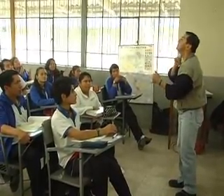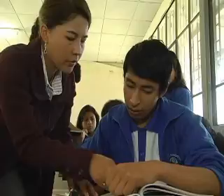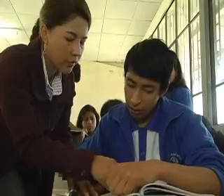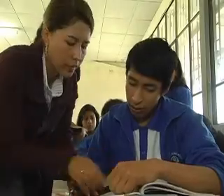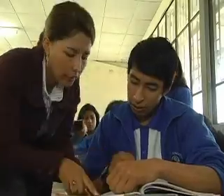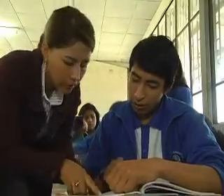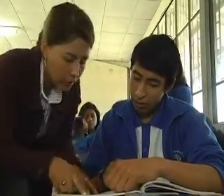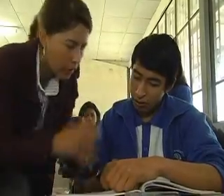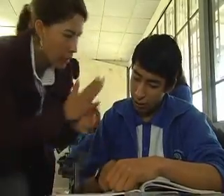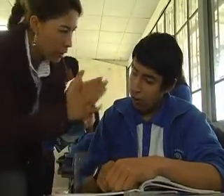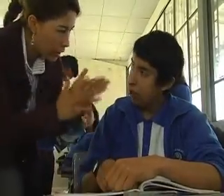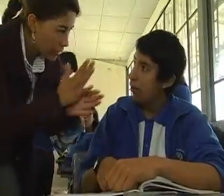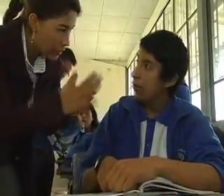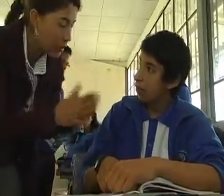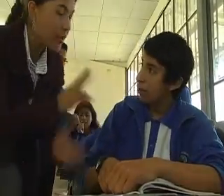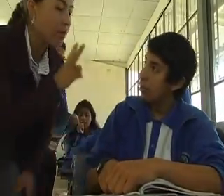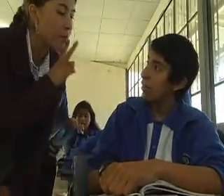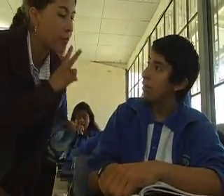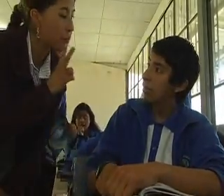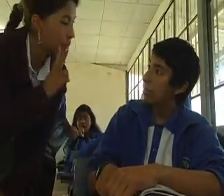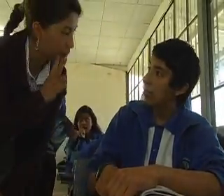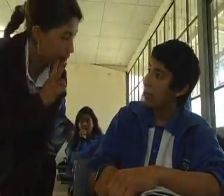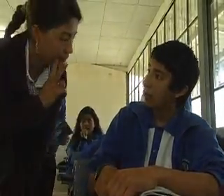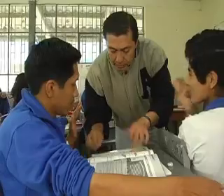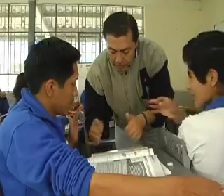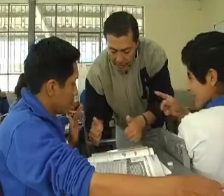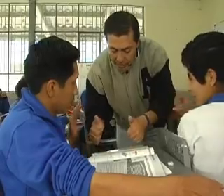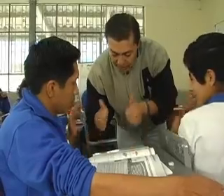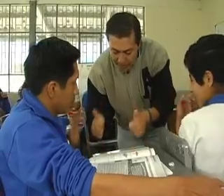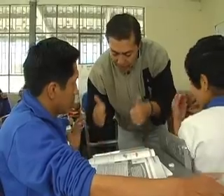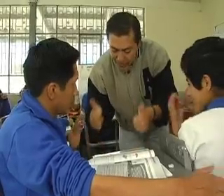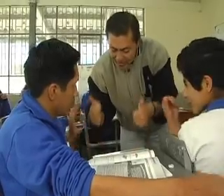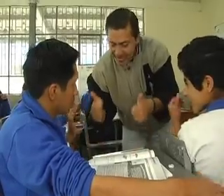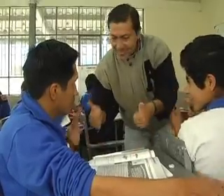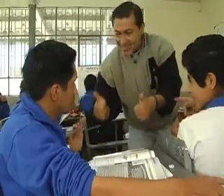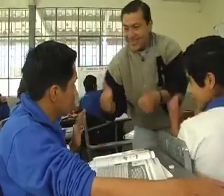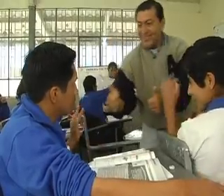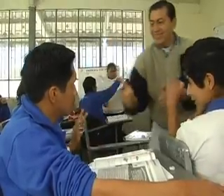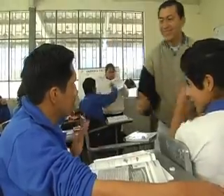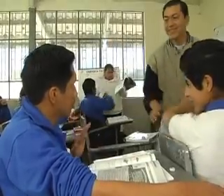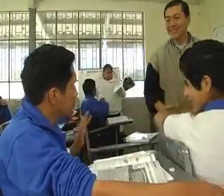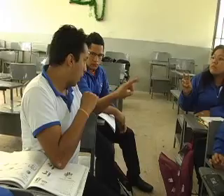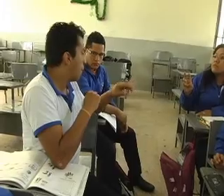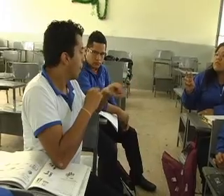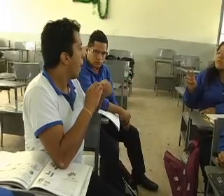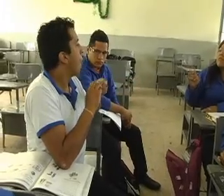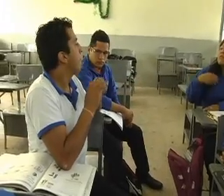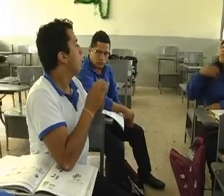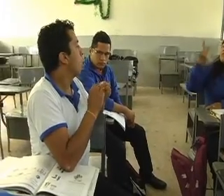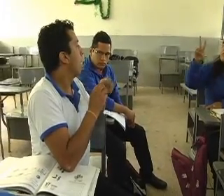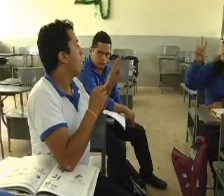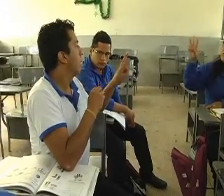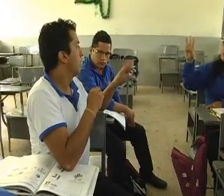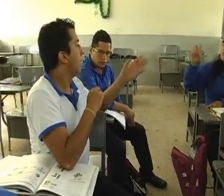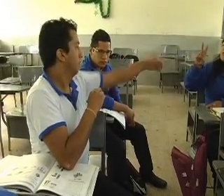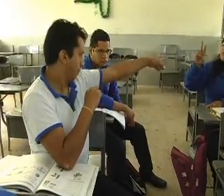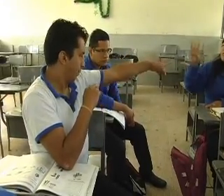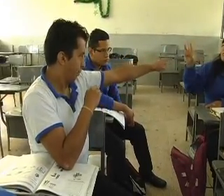necesitan más traductores. Esperan que el Ministerio de Educación pueda ayudarlos con estas necesidades. En Loja, Joana Ordóñez,